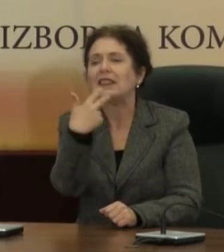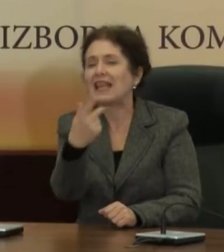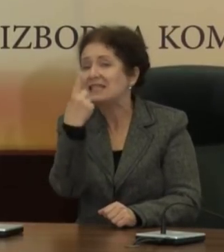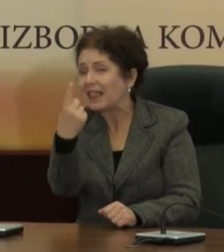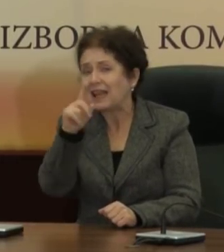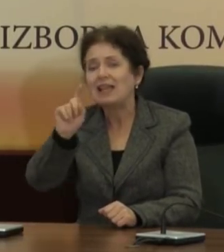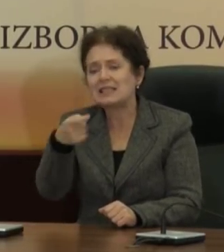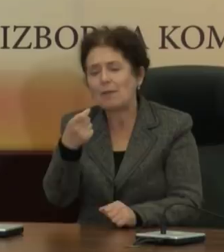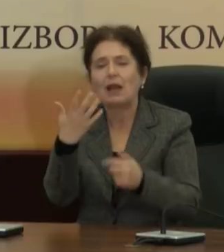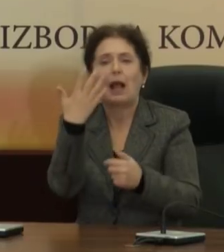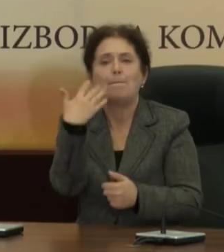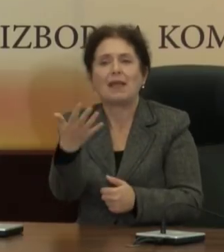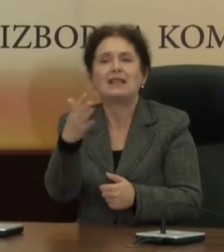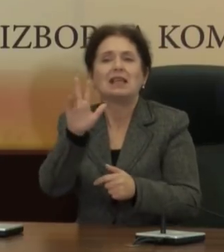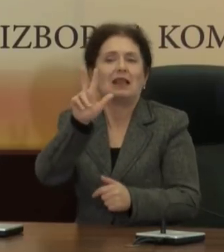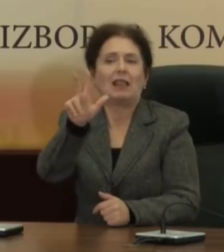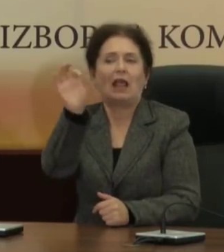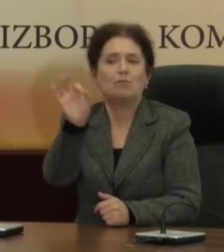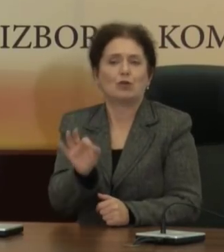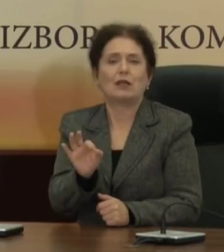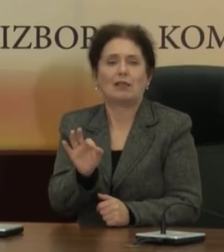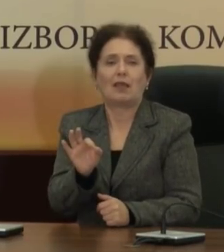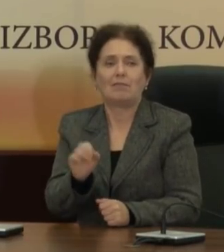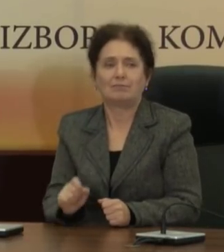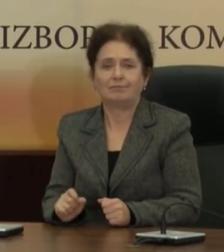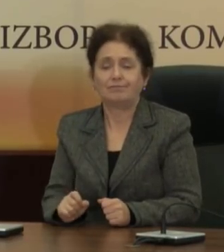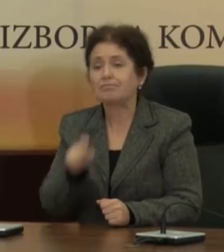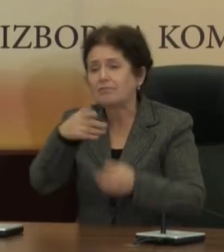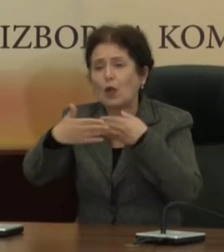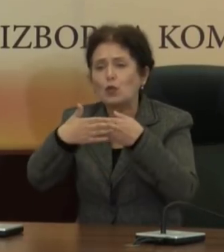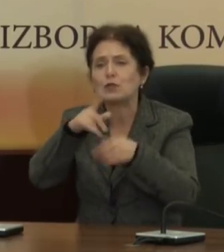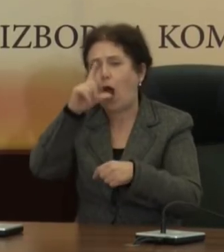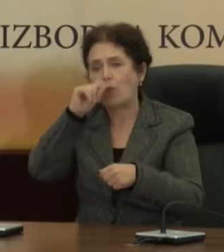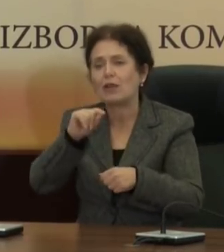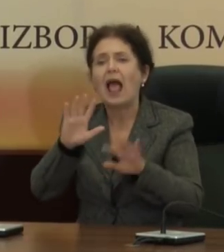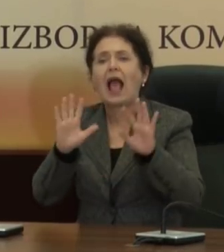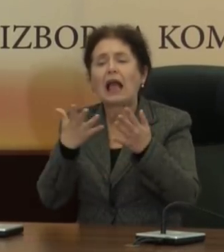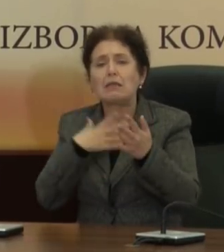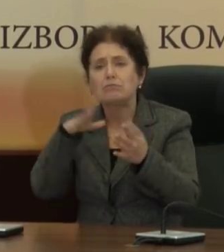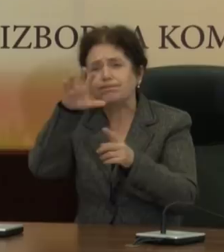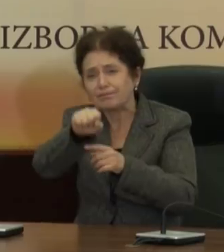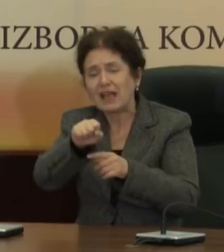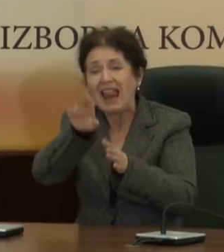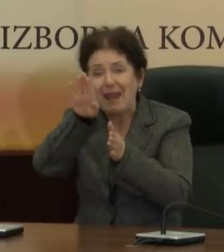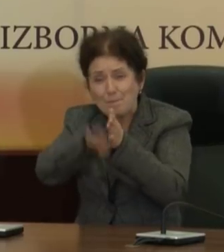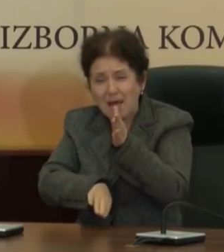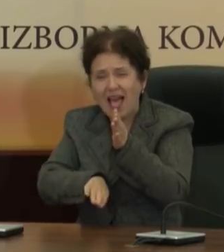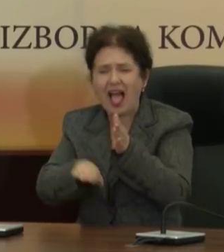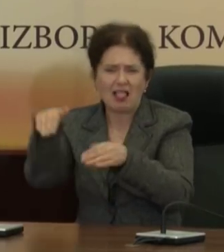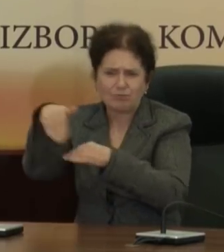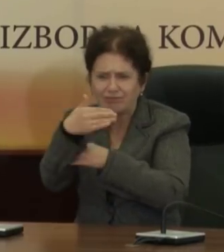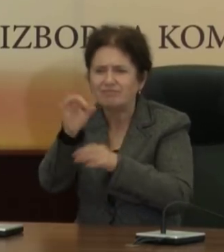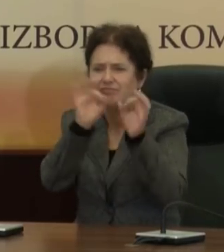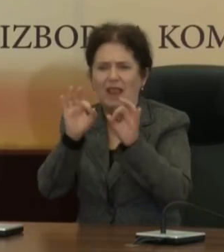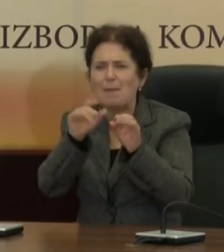,53%. Во однос на обштините каде што е забележена највиска извлезност от